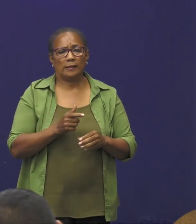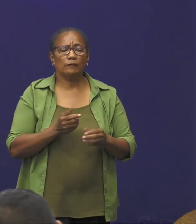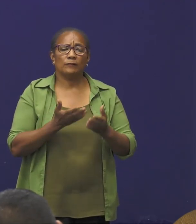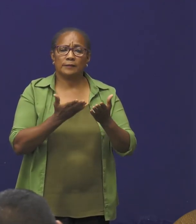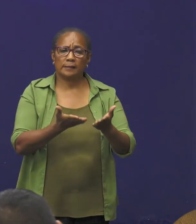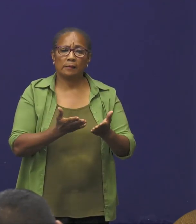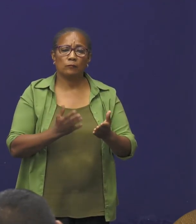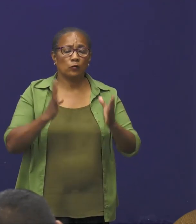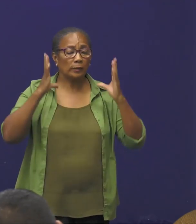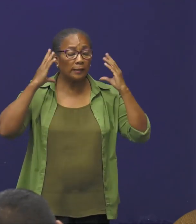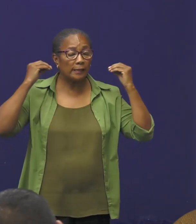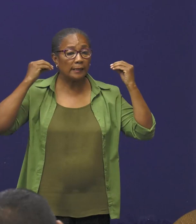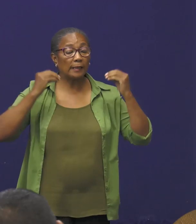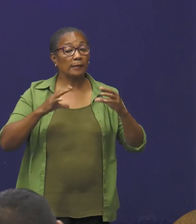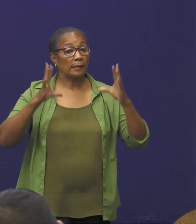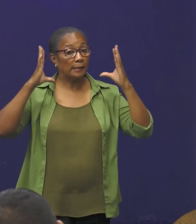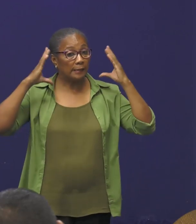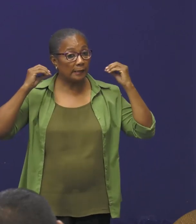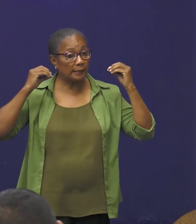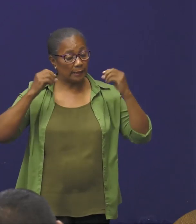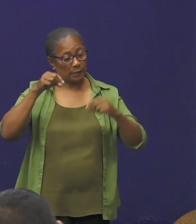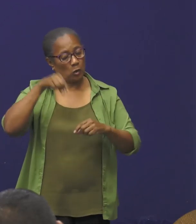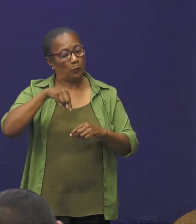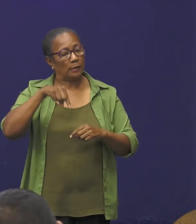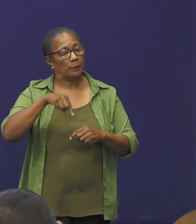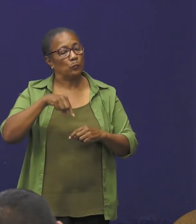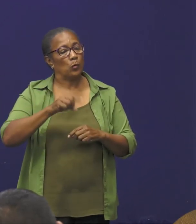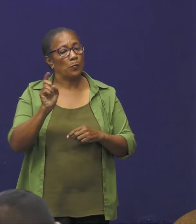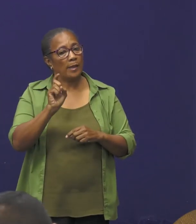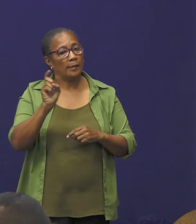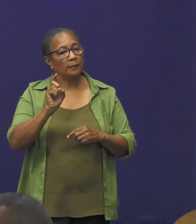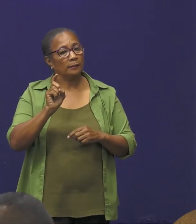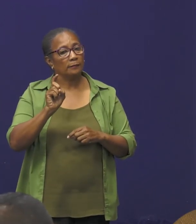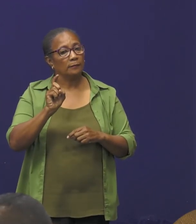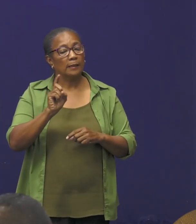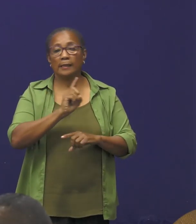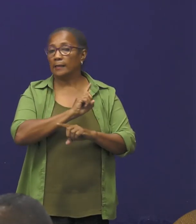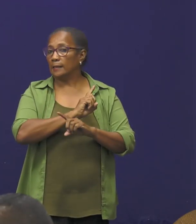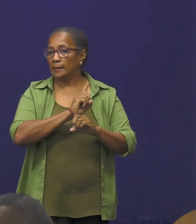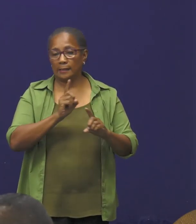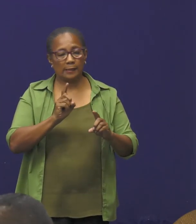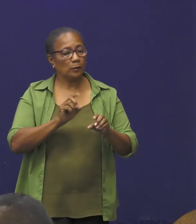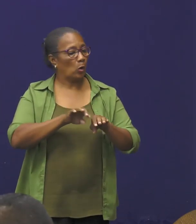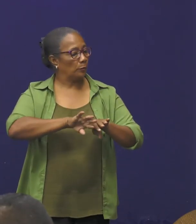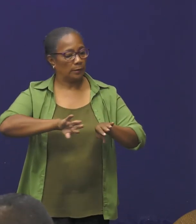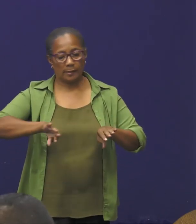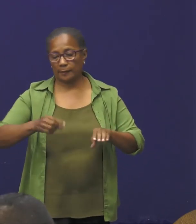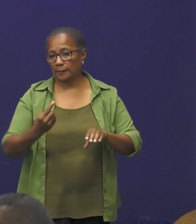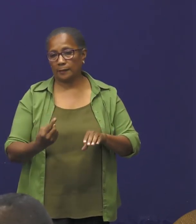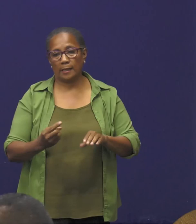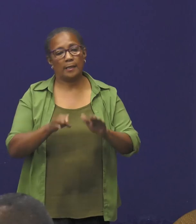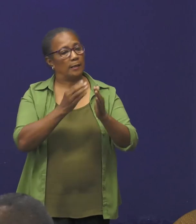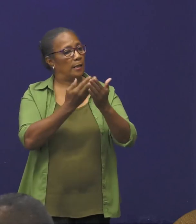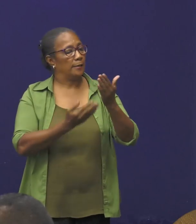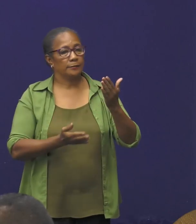Nederland was op dat moment niet op de quarantainelijst.